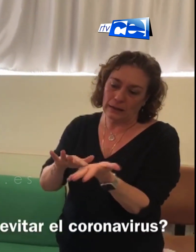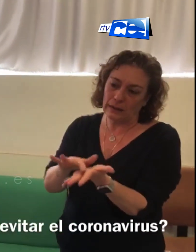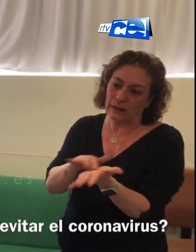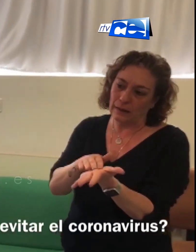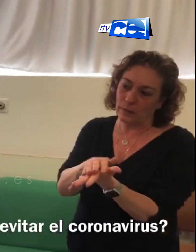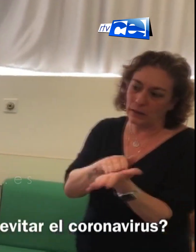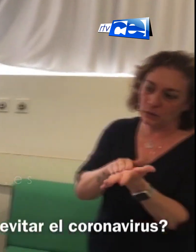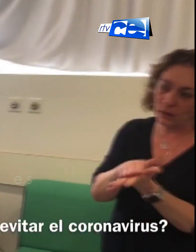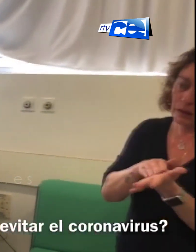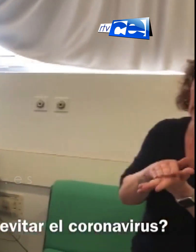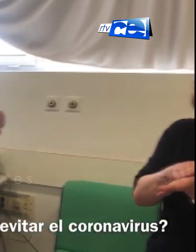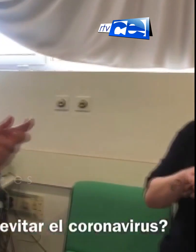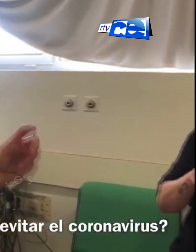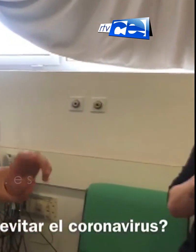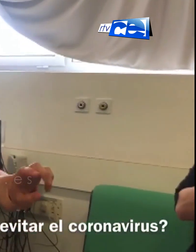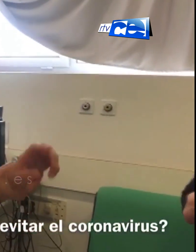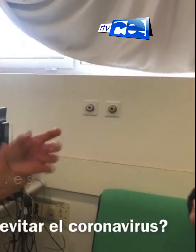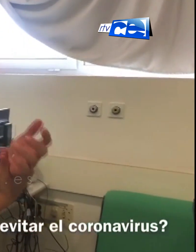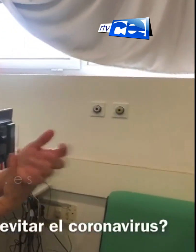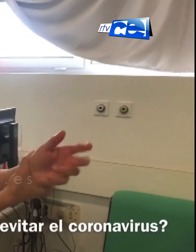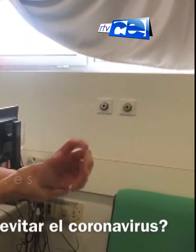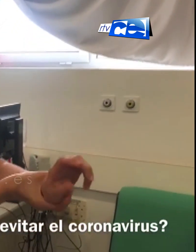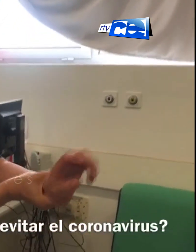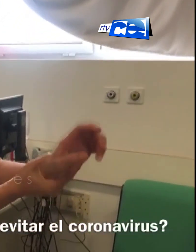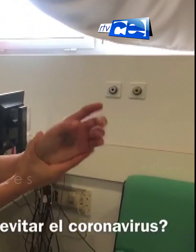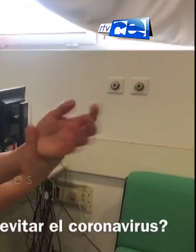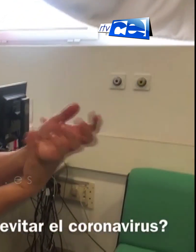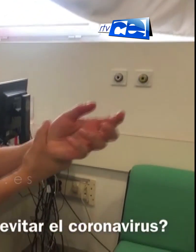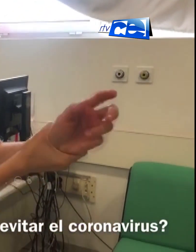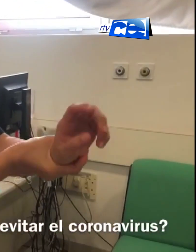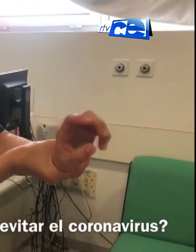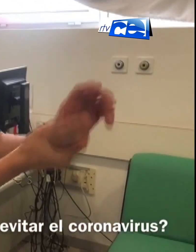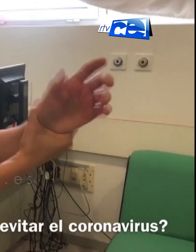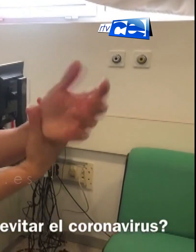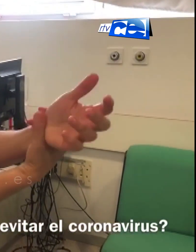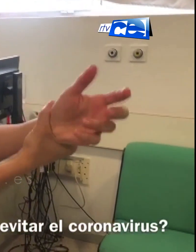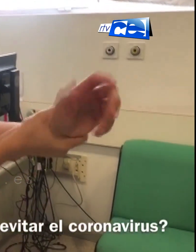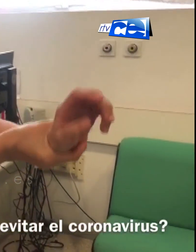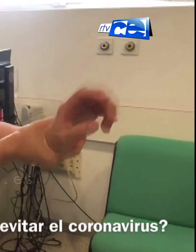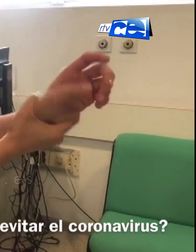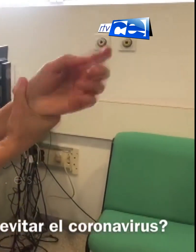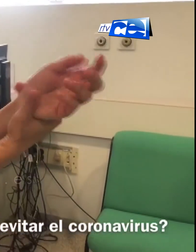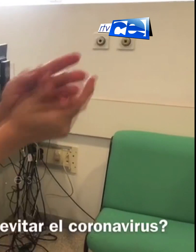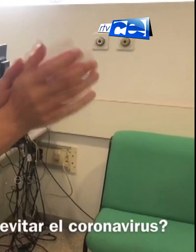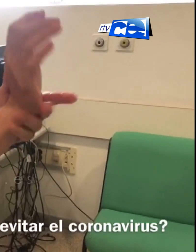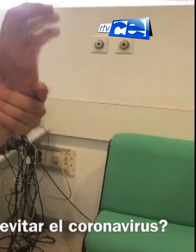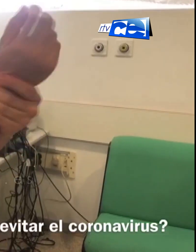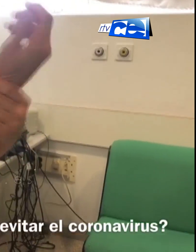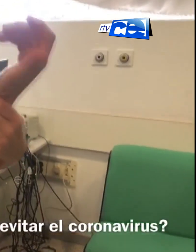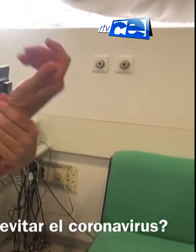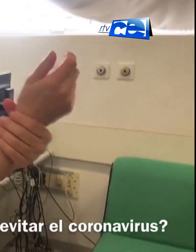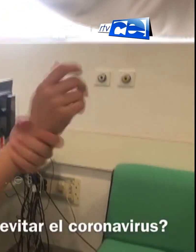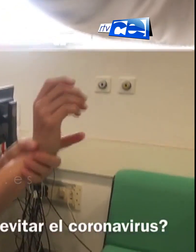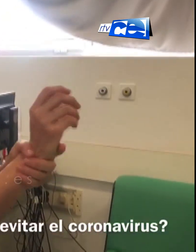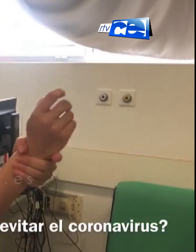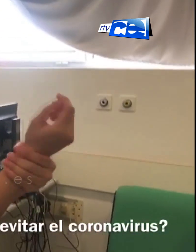interdigitales de la mano. Y lo siguiente sería fricción de una muñeca y la otra muñeca.